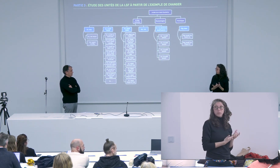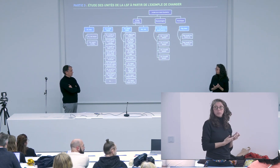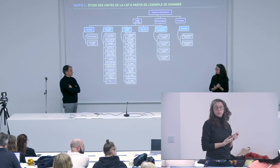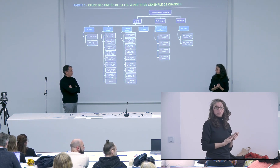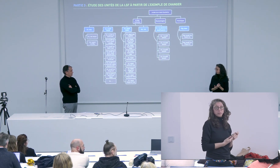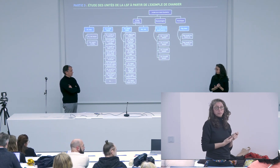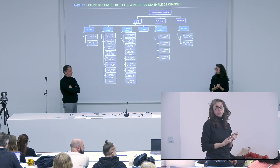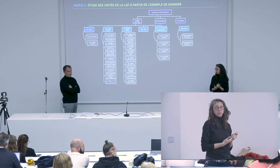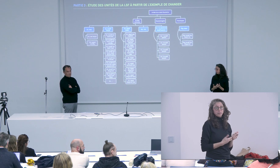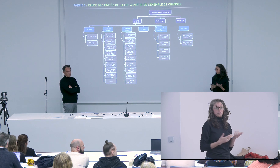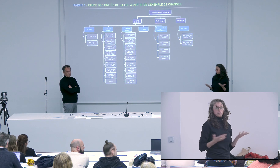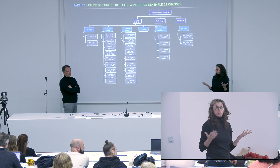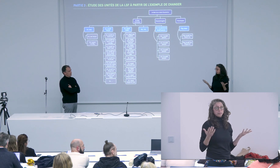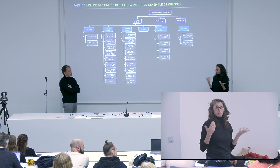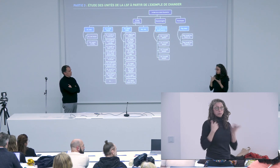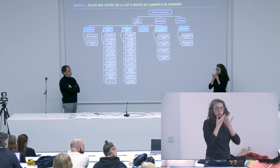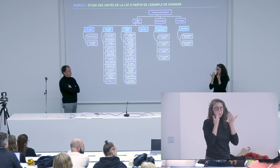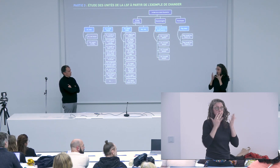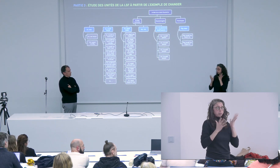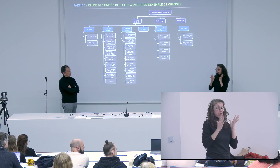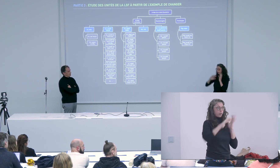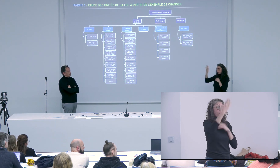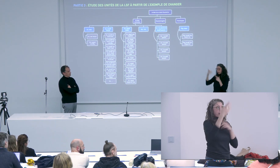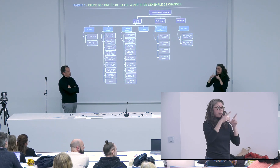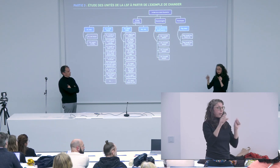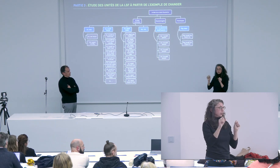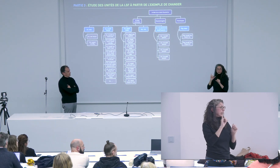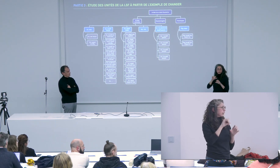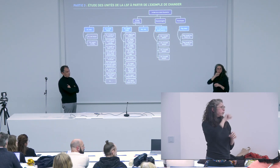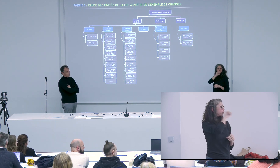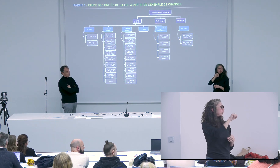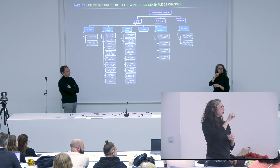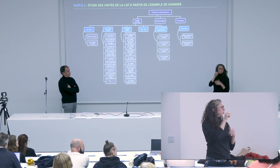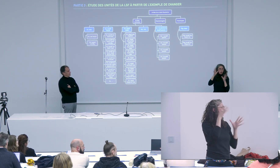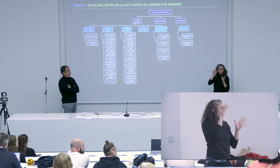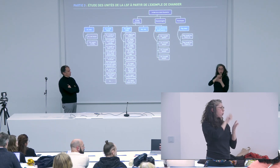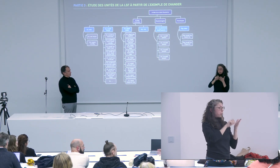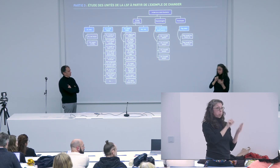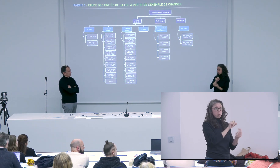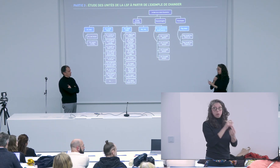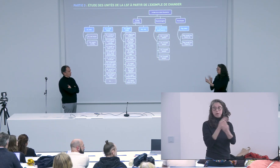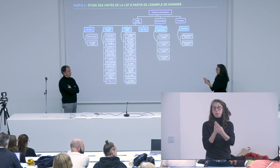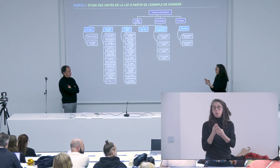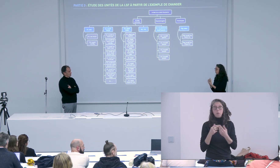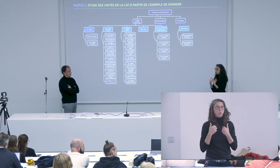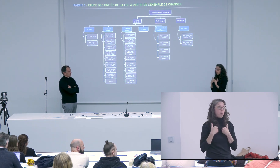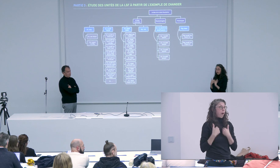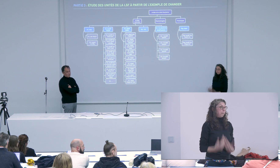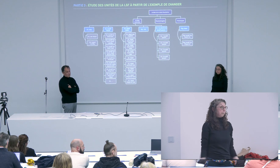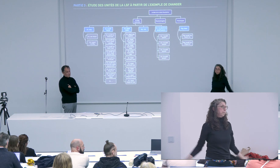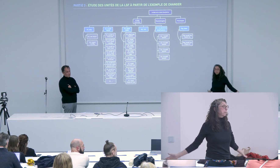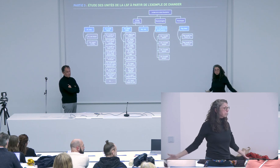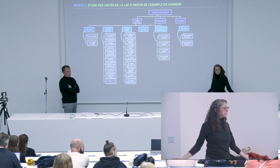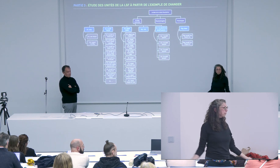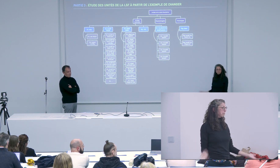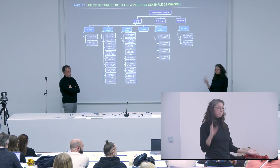à la notation du mouvement ou d'autres choses ça c'est plus compliqué donc peut-être qu'il y a d'autres linguistes qui adorent Elan qui sont dans la